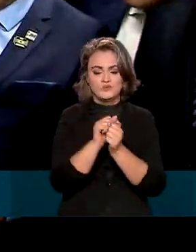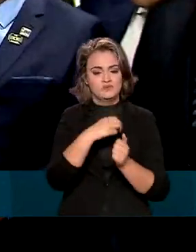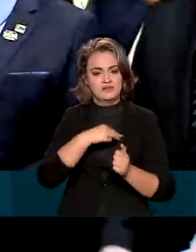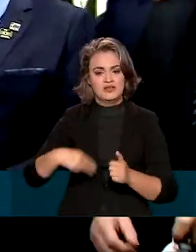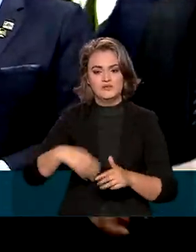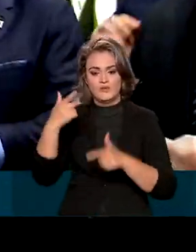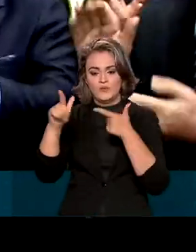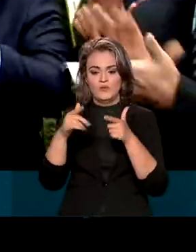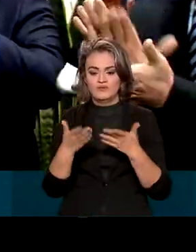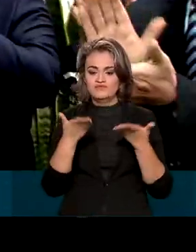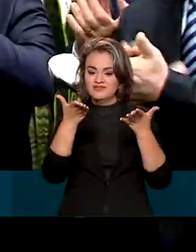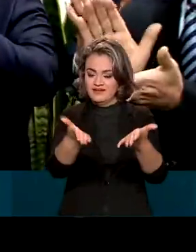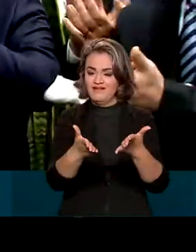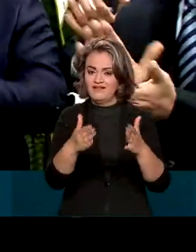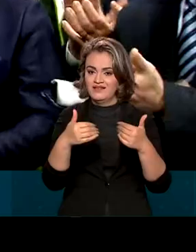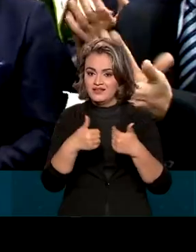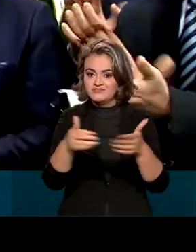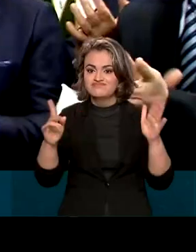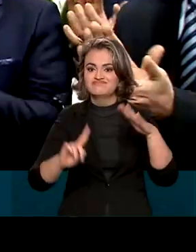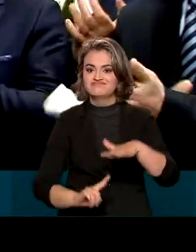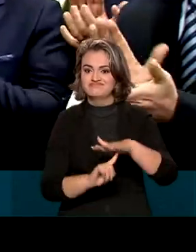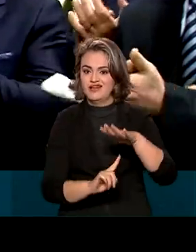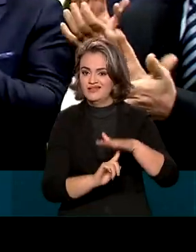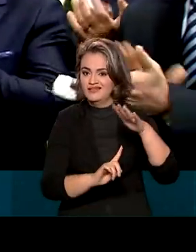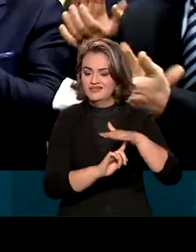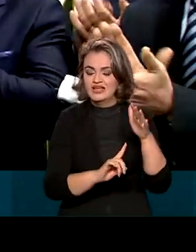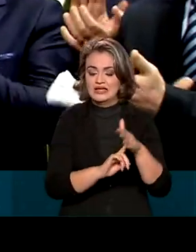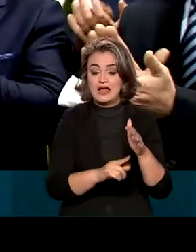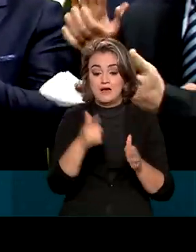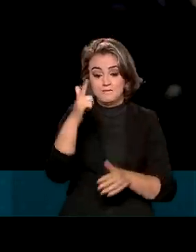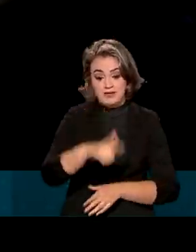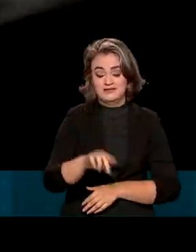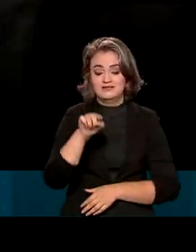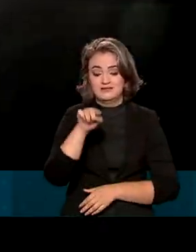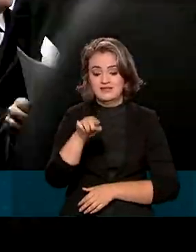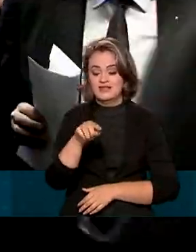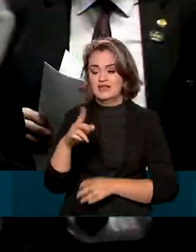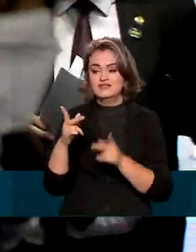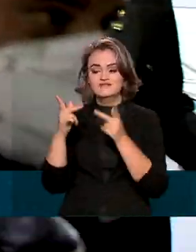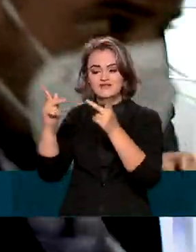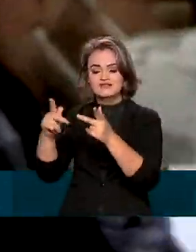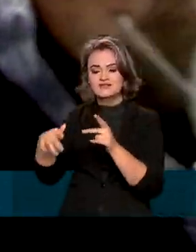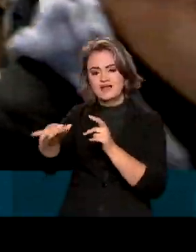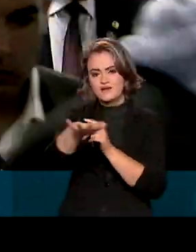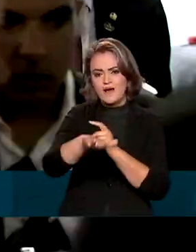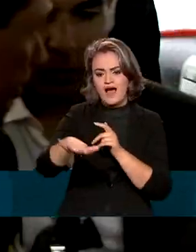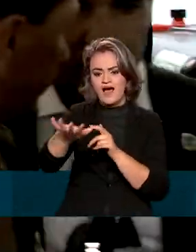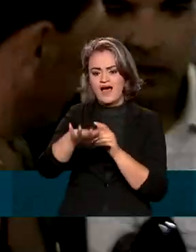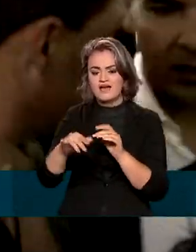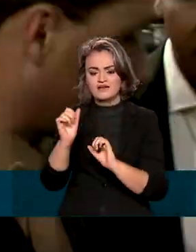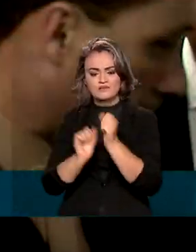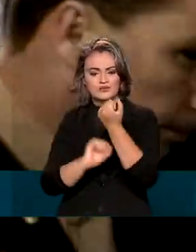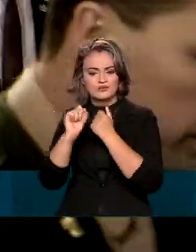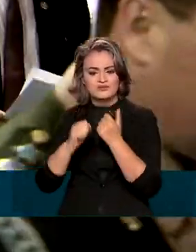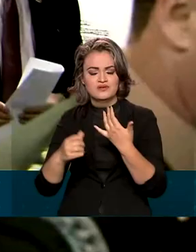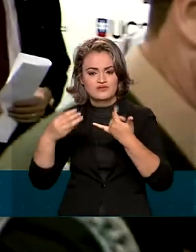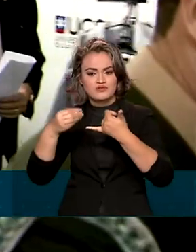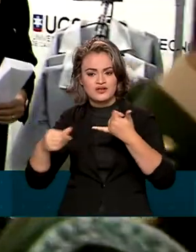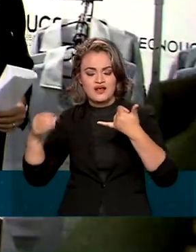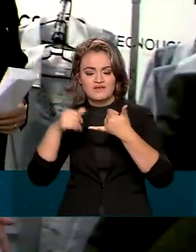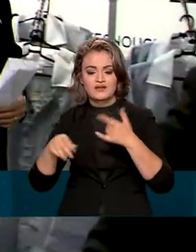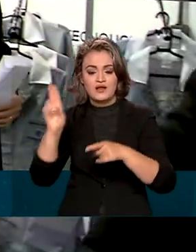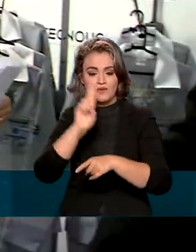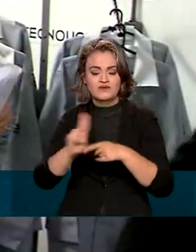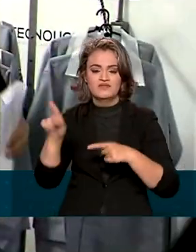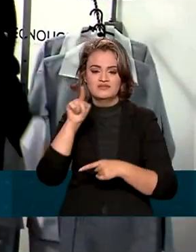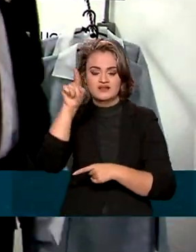ministros estiveram presentes na abertura da feira. Além do evento, as autoridades visitaram a planta de produção de grafeno da Universidade